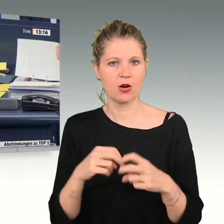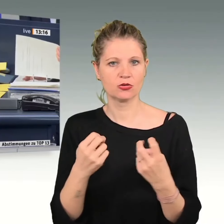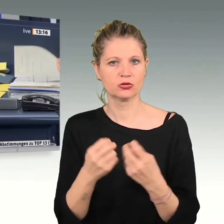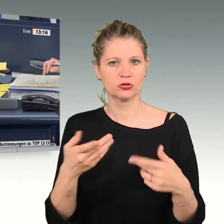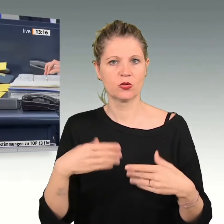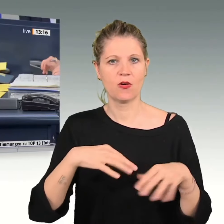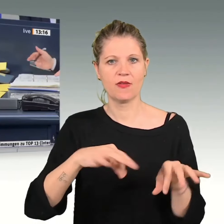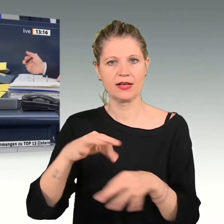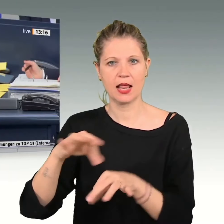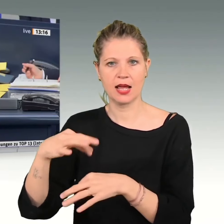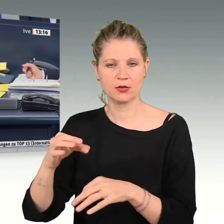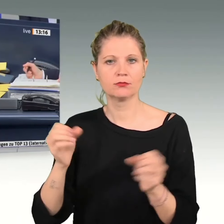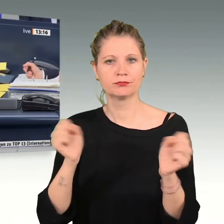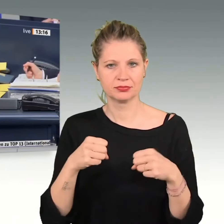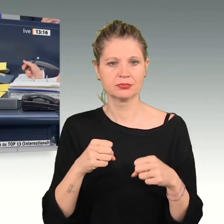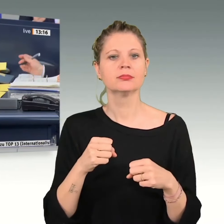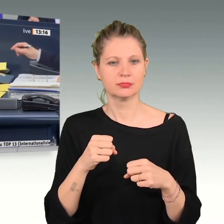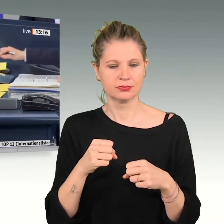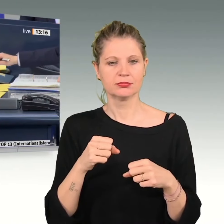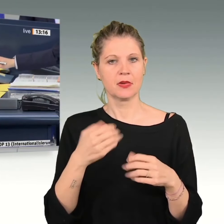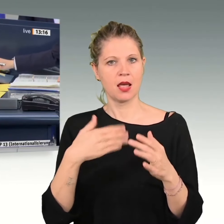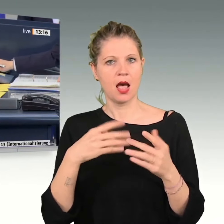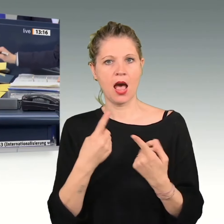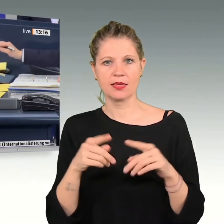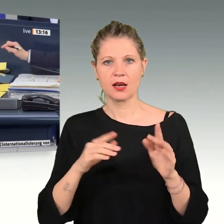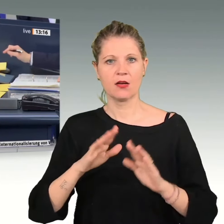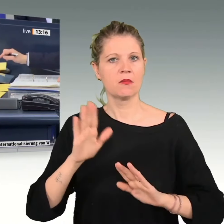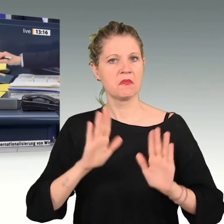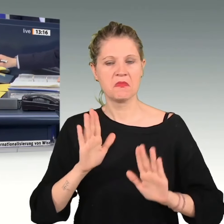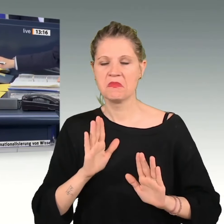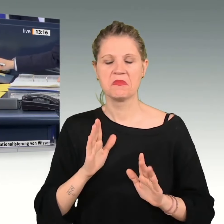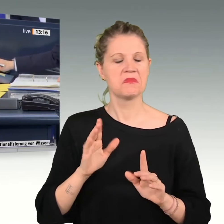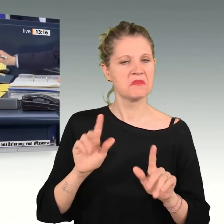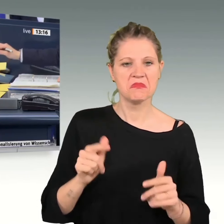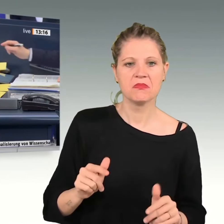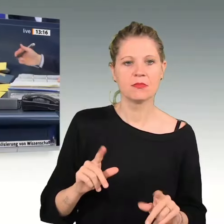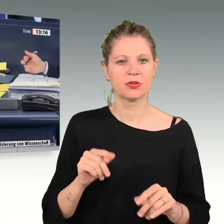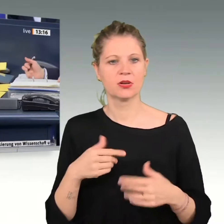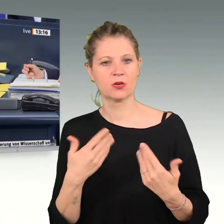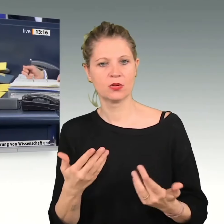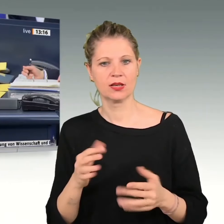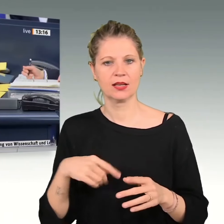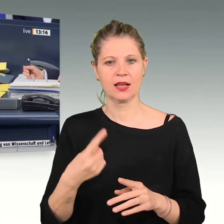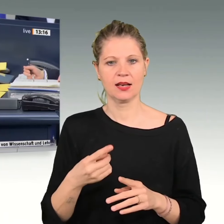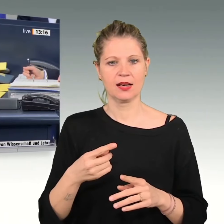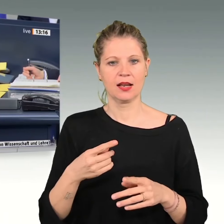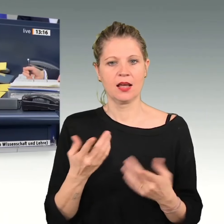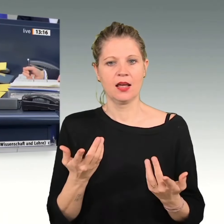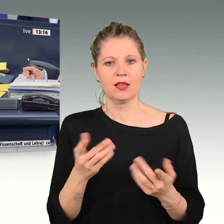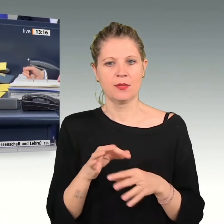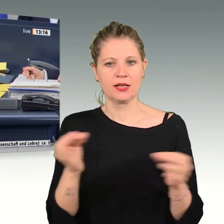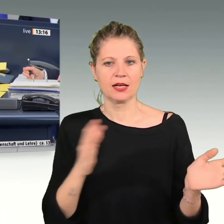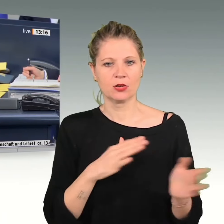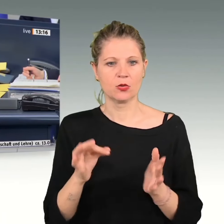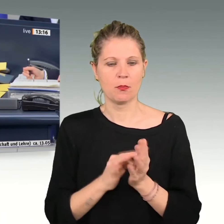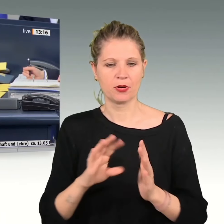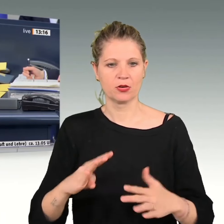Ich rufe Tagesordnungspunkt 9 und Zusatzpunkt 5 auf die Beratung der Antwort der Bundesregierung auf die Große Anfrage der AfD mit dem Titel